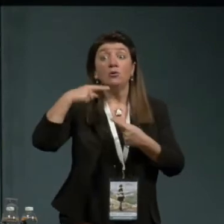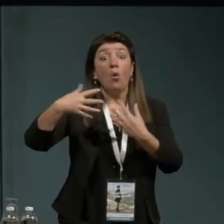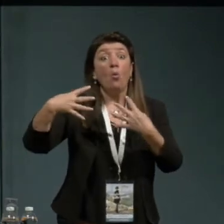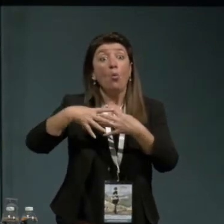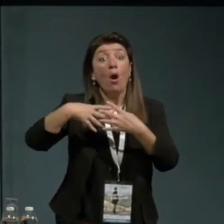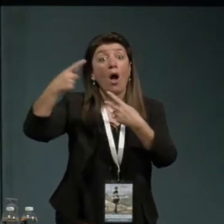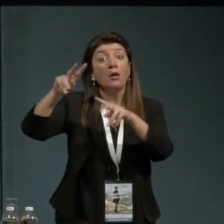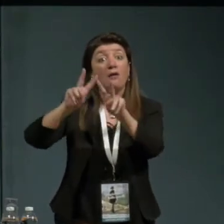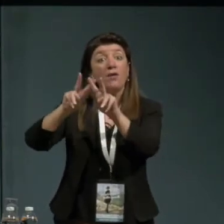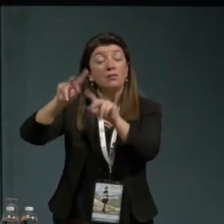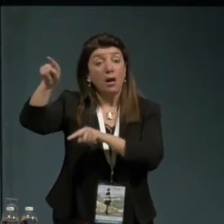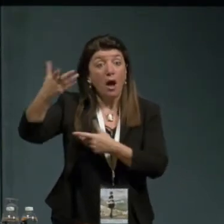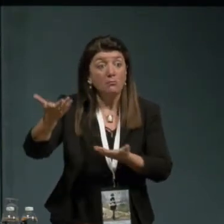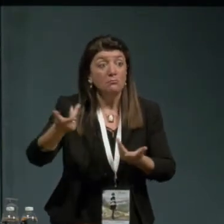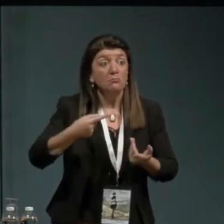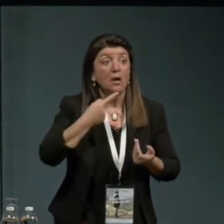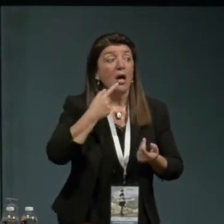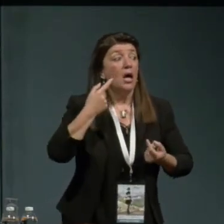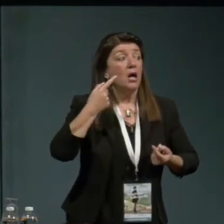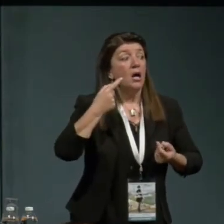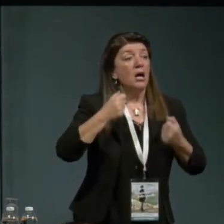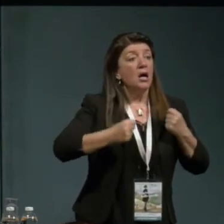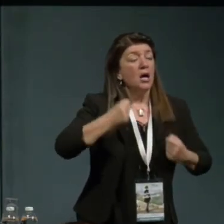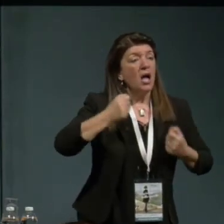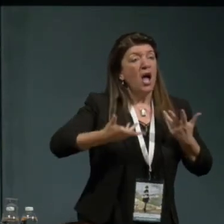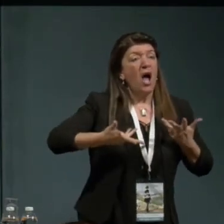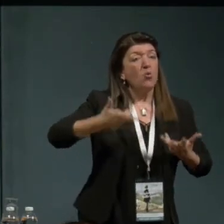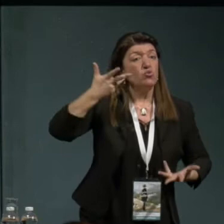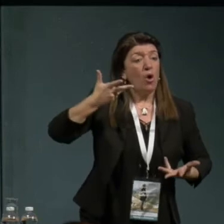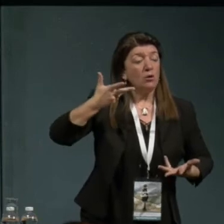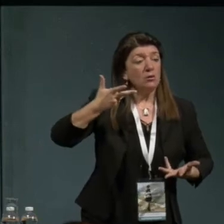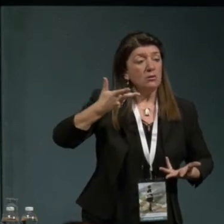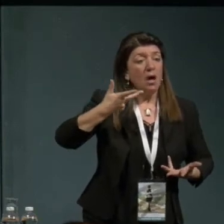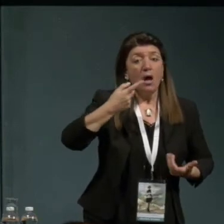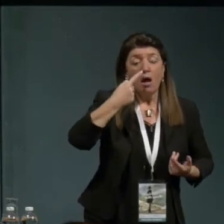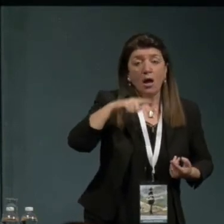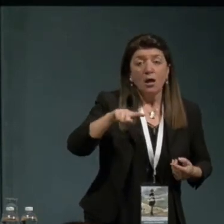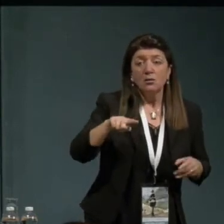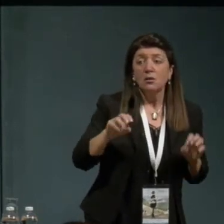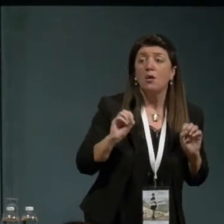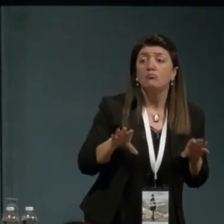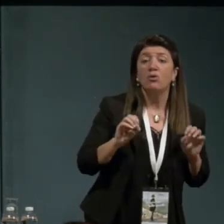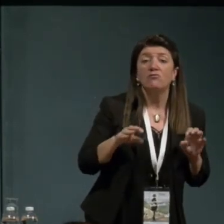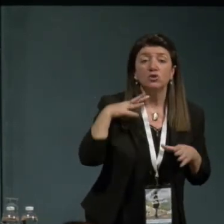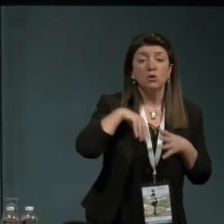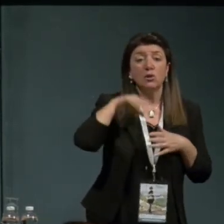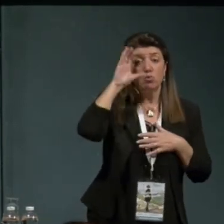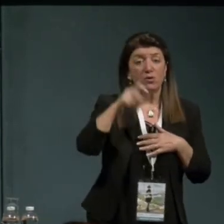e l'autorità delle professori dell'università